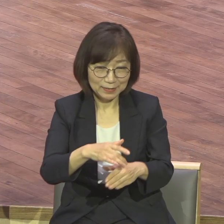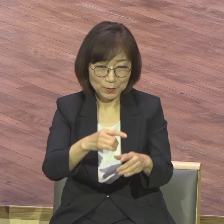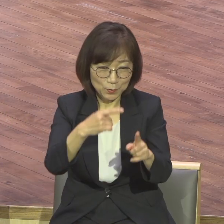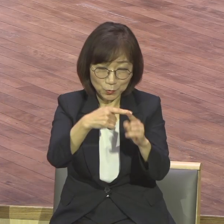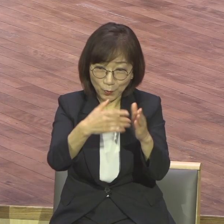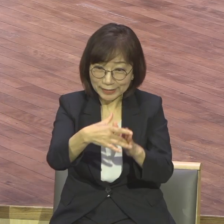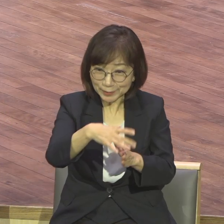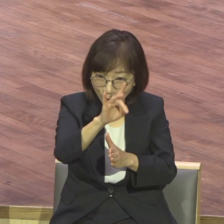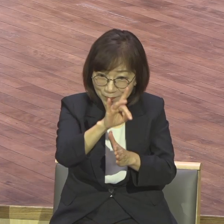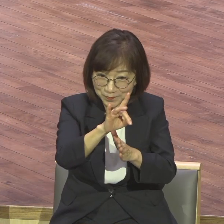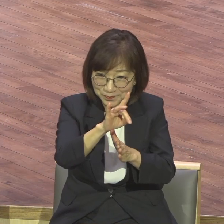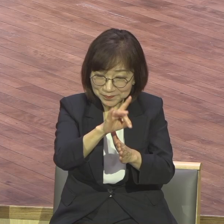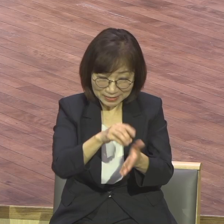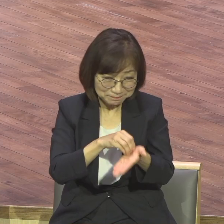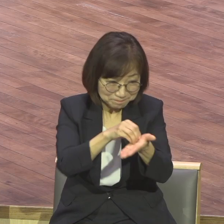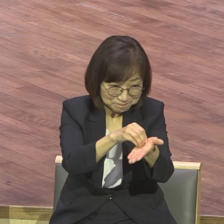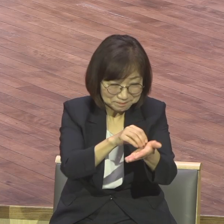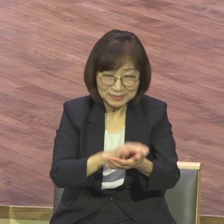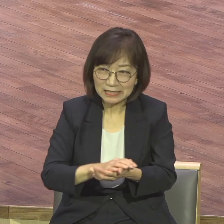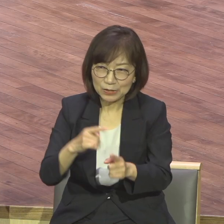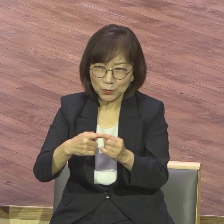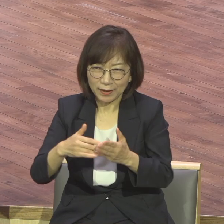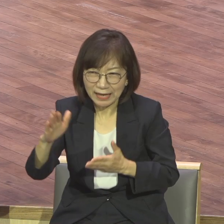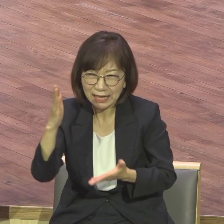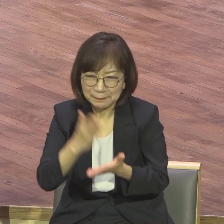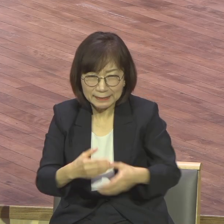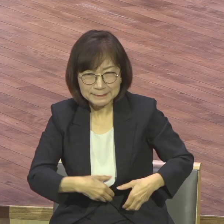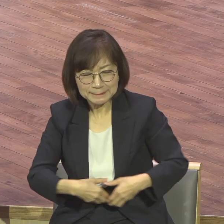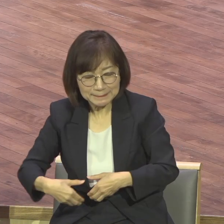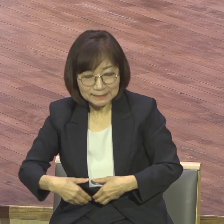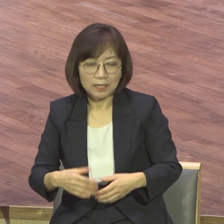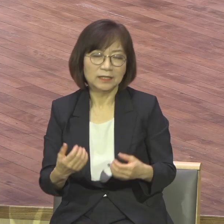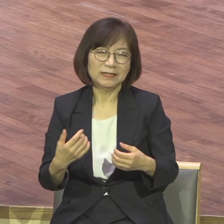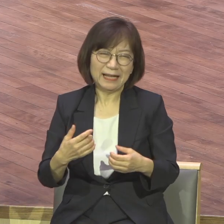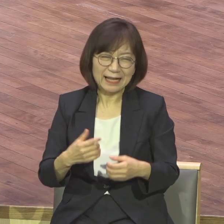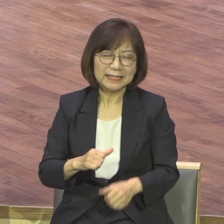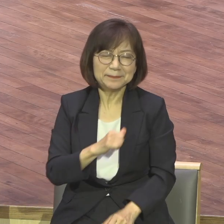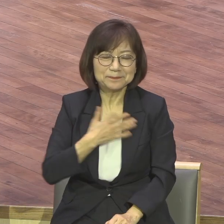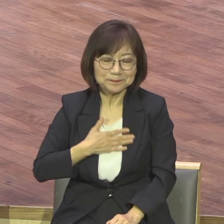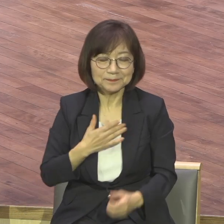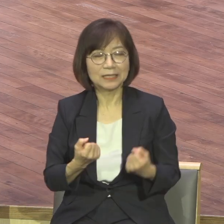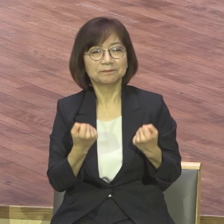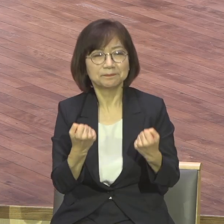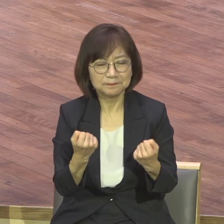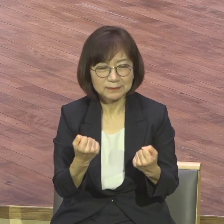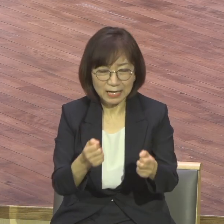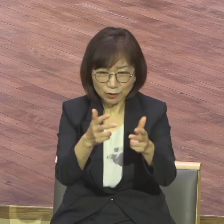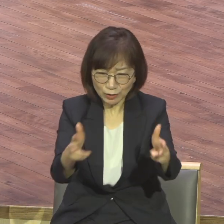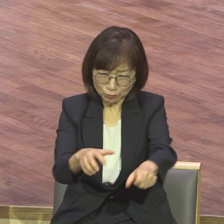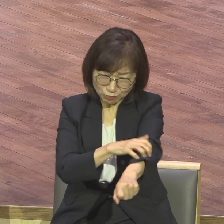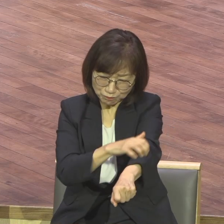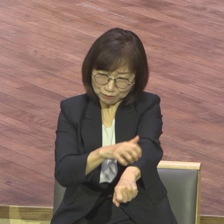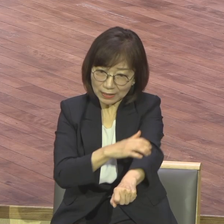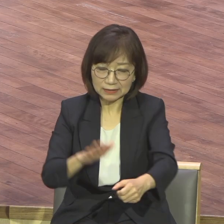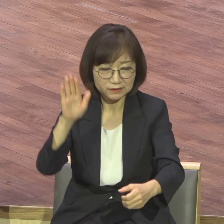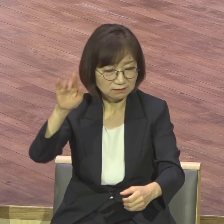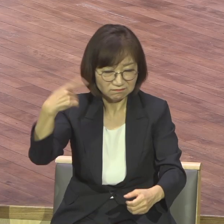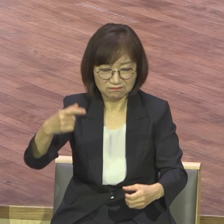갈까 말까 하는 분들이 억지로 왔는데 주차 현장이 없다 돌아가듯이 안 옵니다 다음에는 식당도